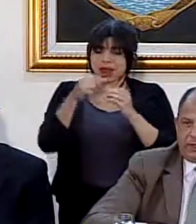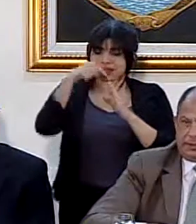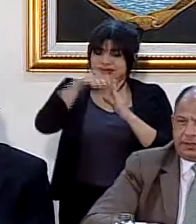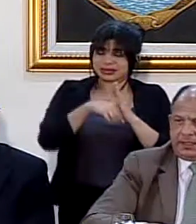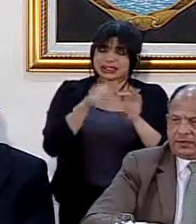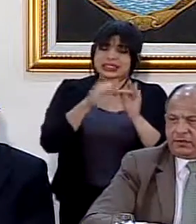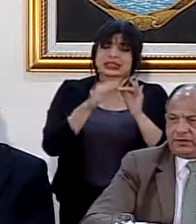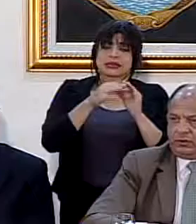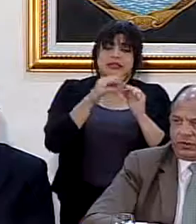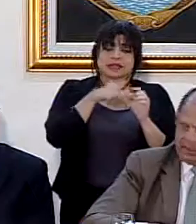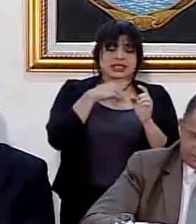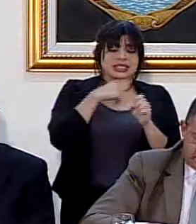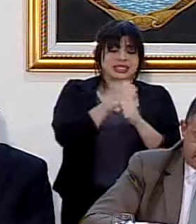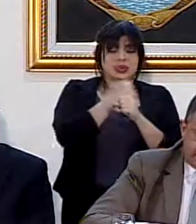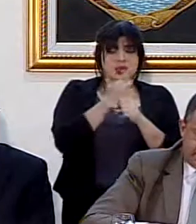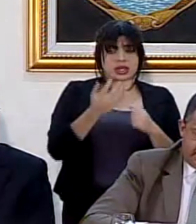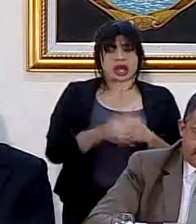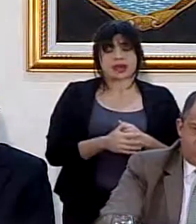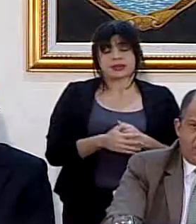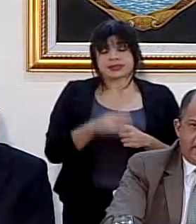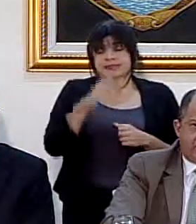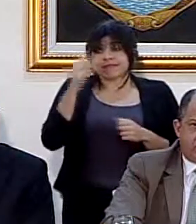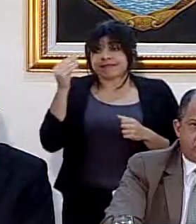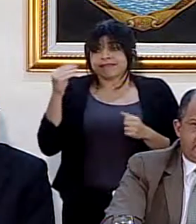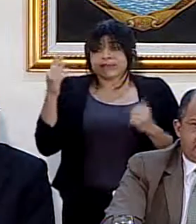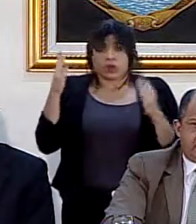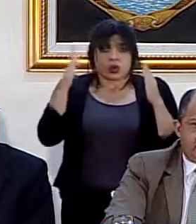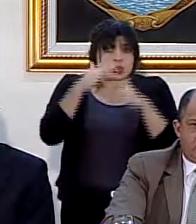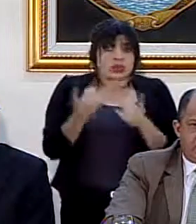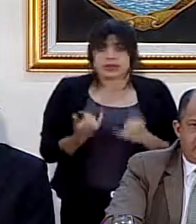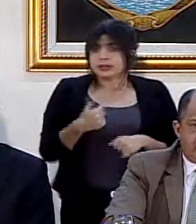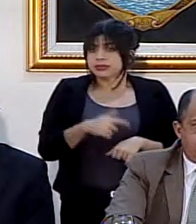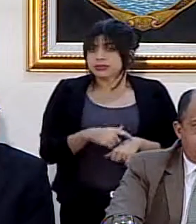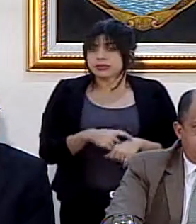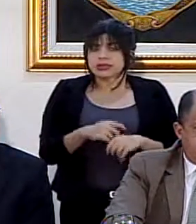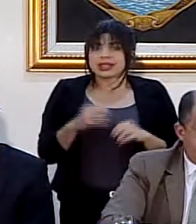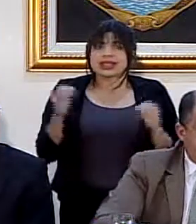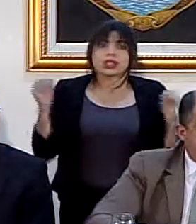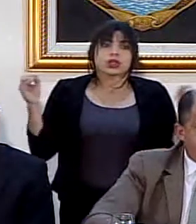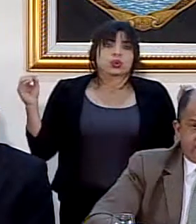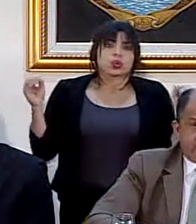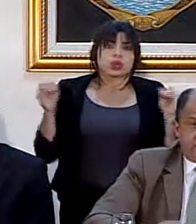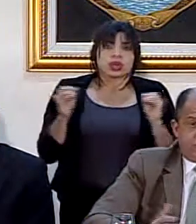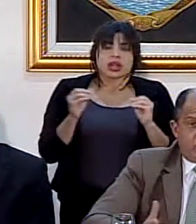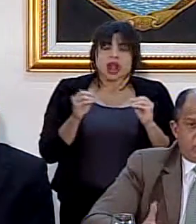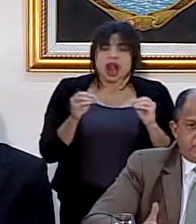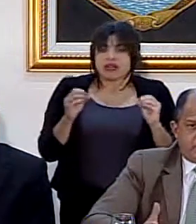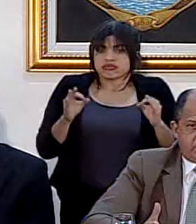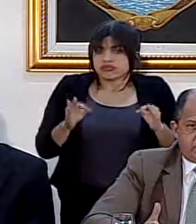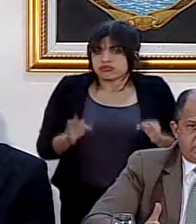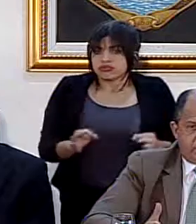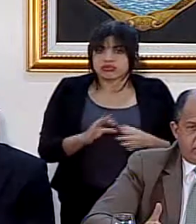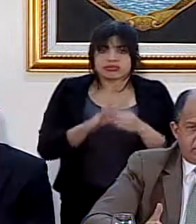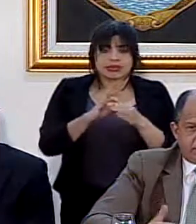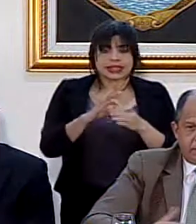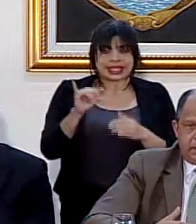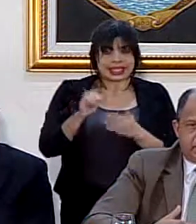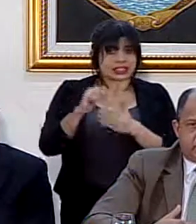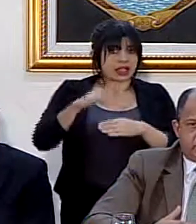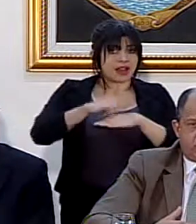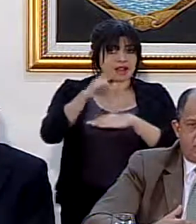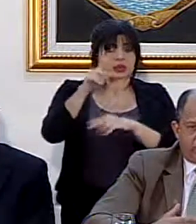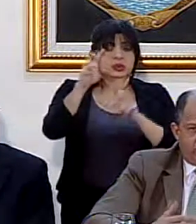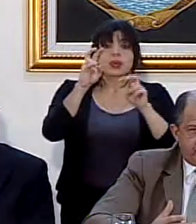las prioridades del Ministerio de Seguridad. No hay, por lo tanto, ninguna decisión con respecto a esos aviones.